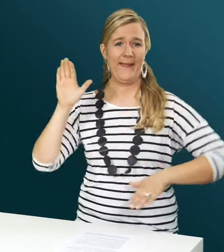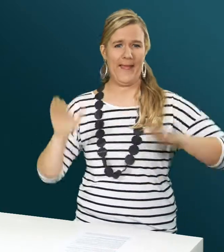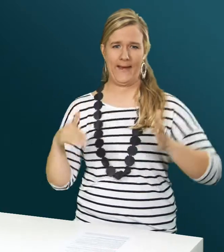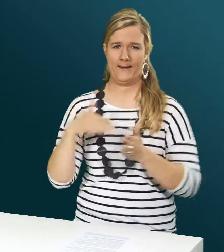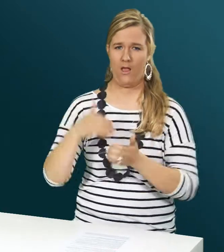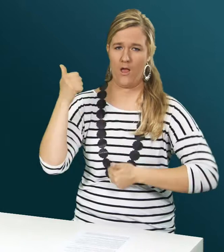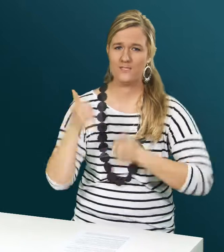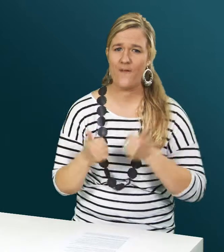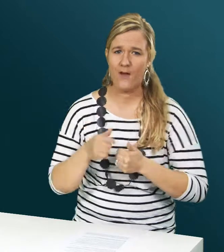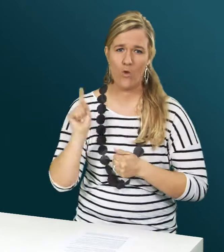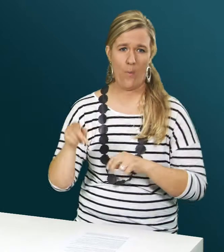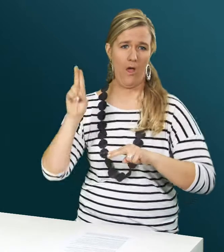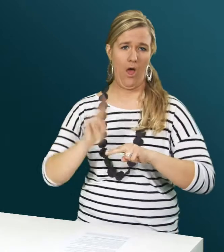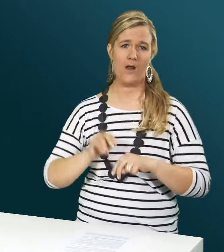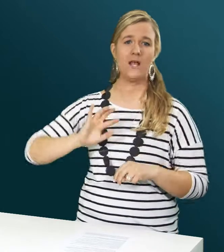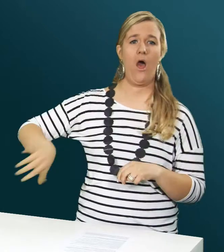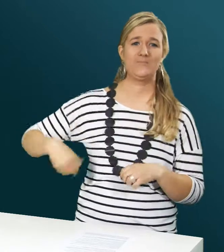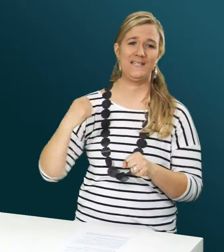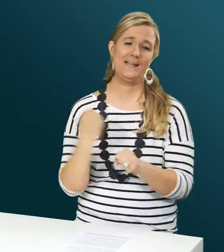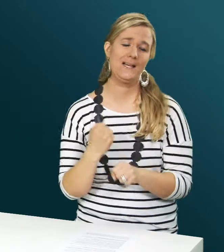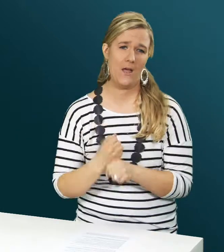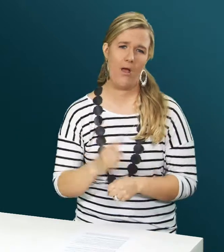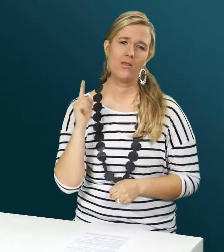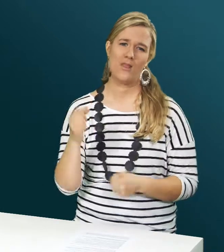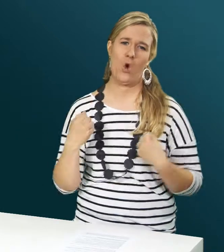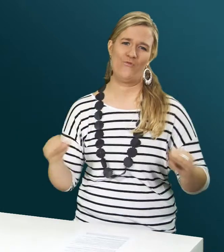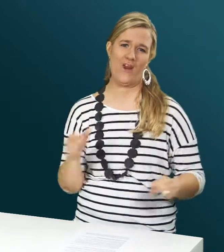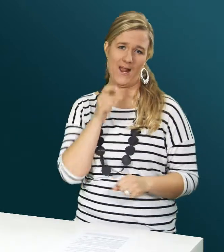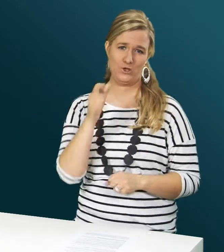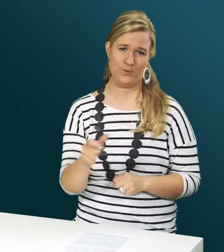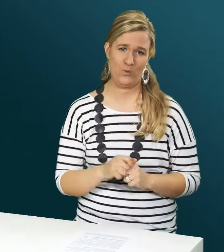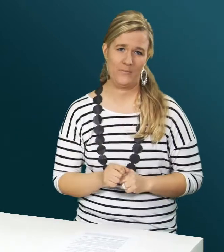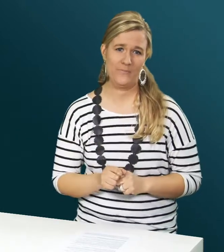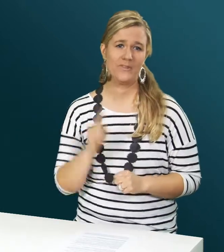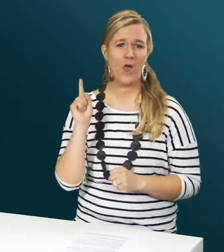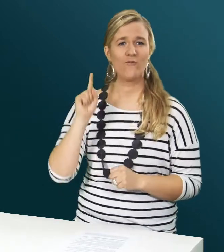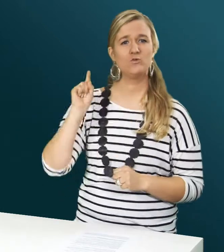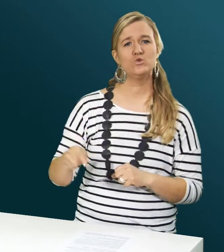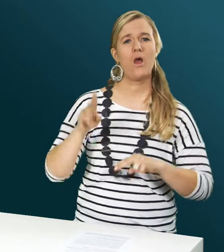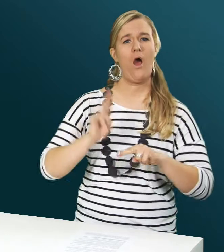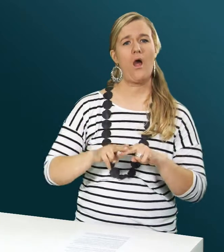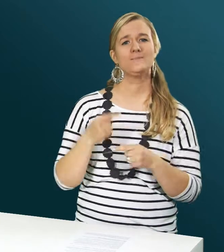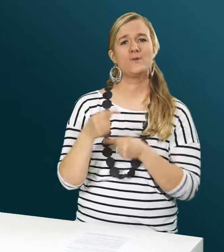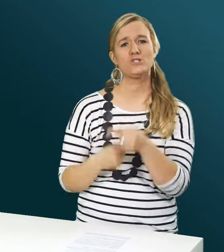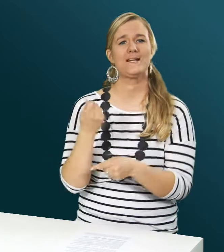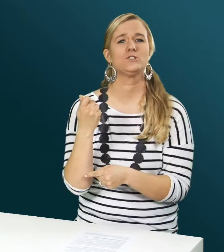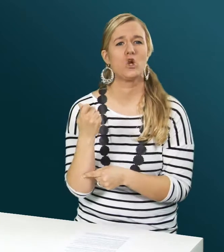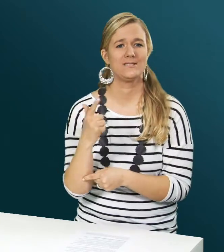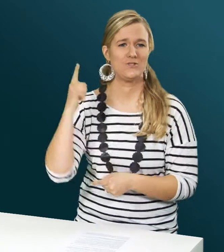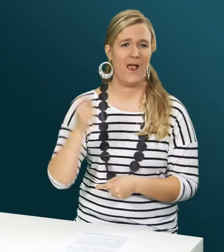Dass das Gericht nicht sicher war, ob er dies absichtlich gemacht hatte, sprach es den Mann frei. Dafür musste der Mann die Prozesskosten